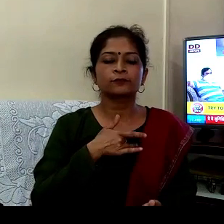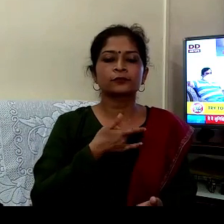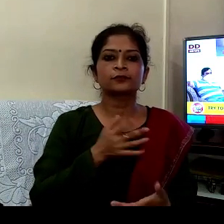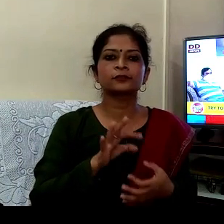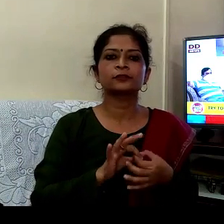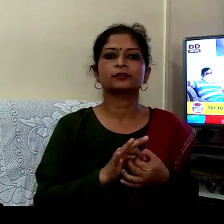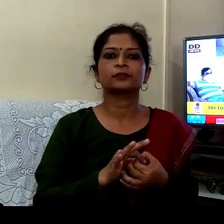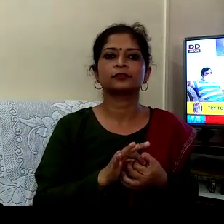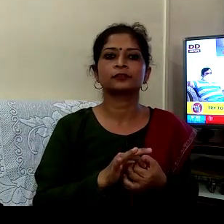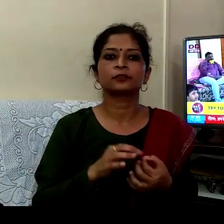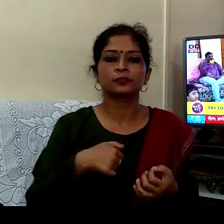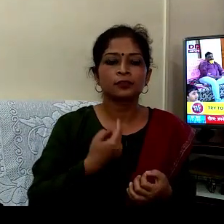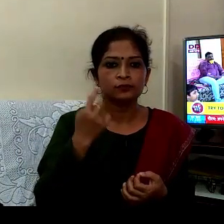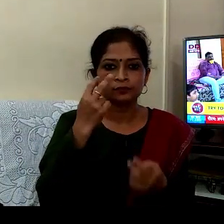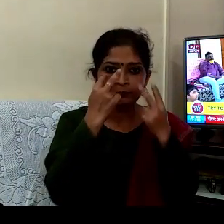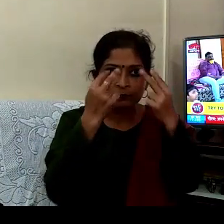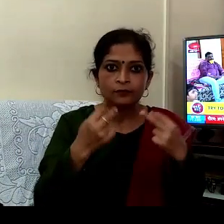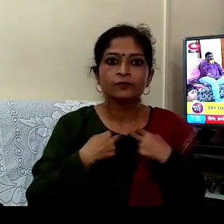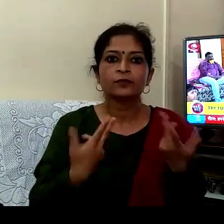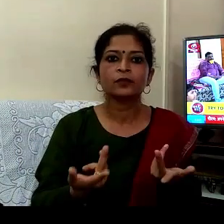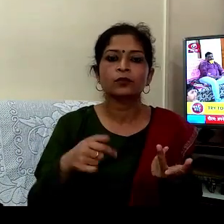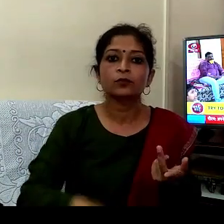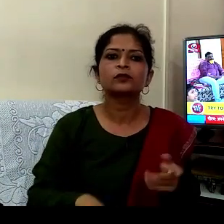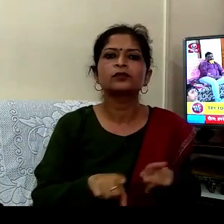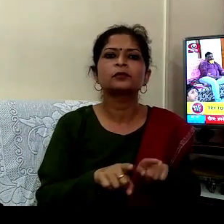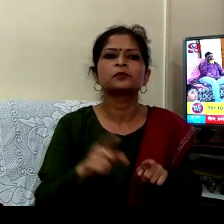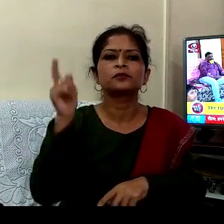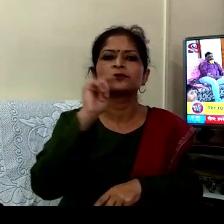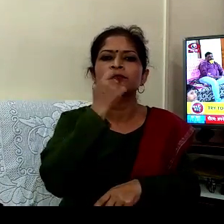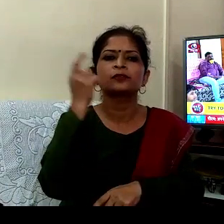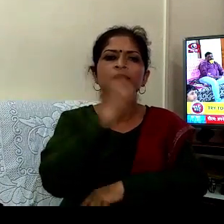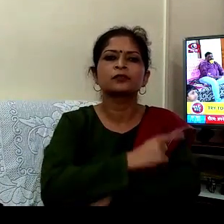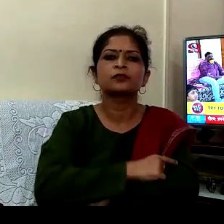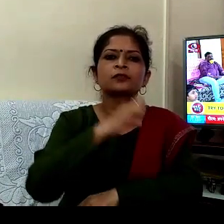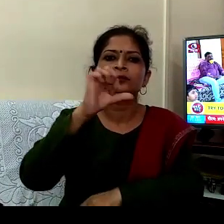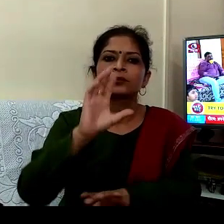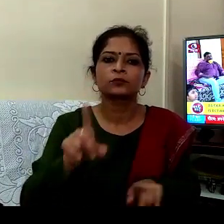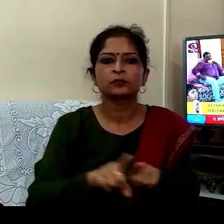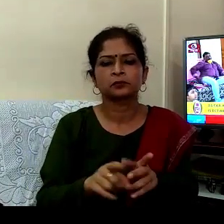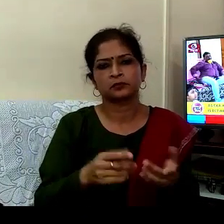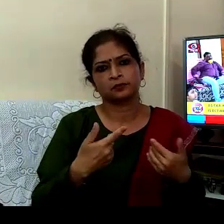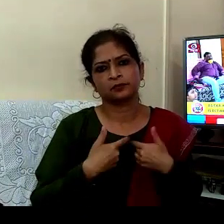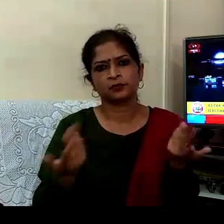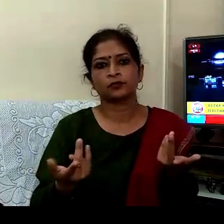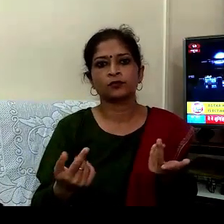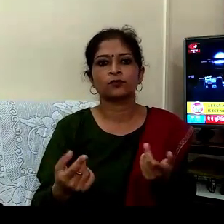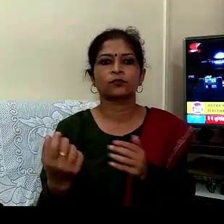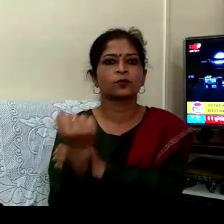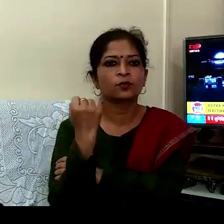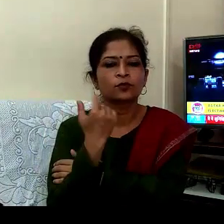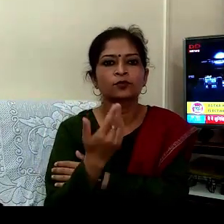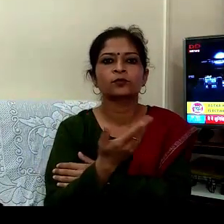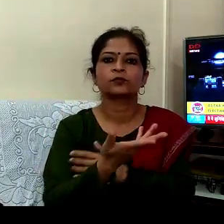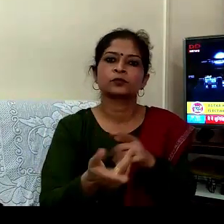پریاس کرو جہاں تک نوبراتری کے اوپاس کی بات ہے یہ میری اور شکتی کے